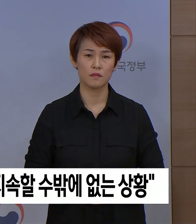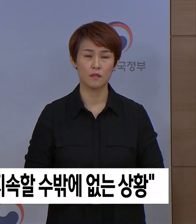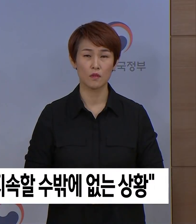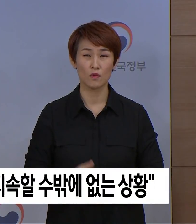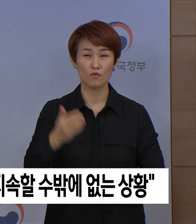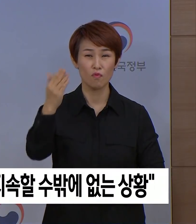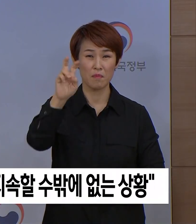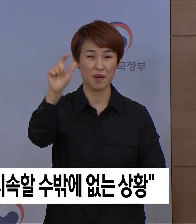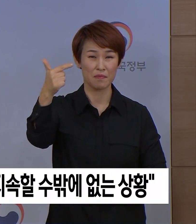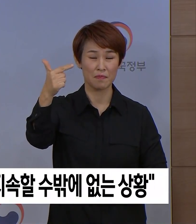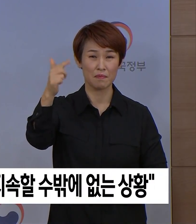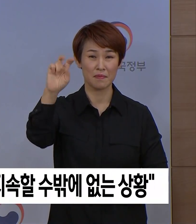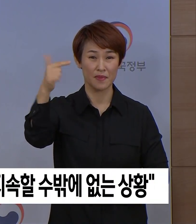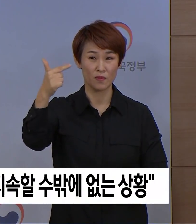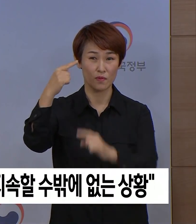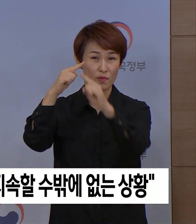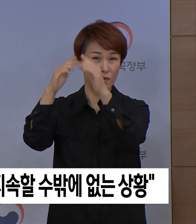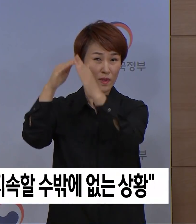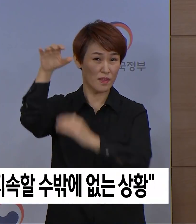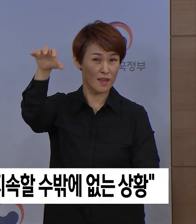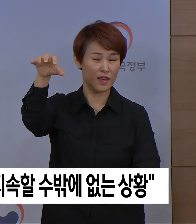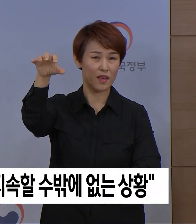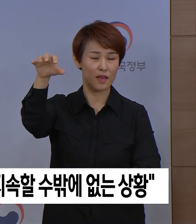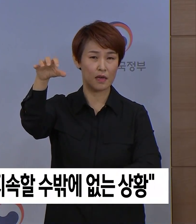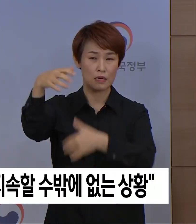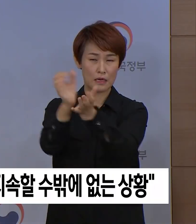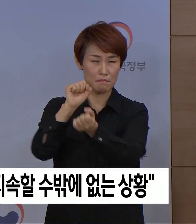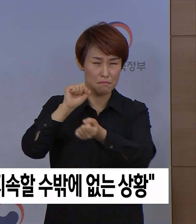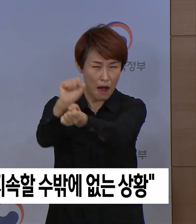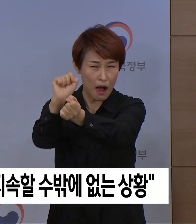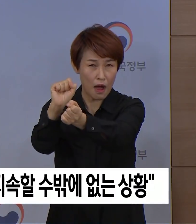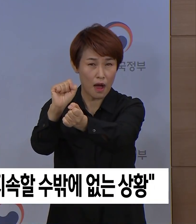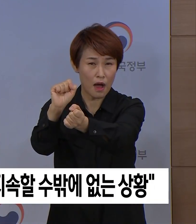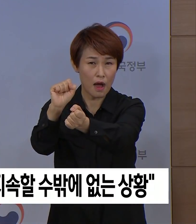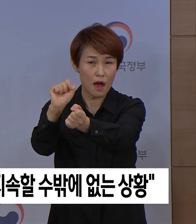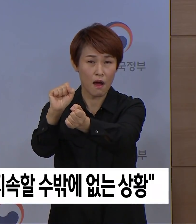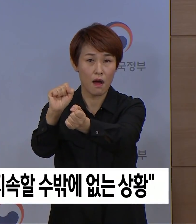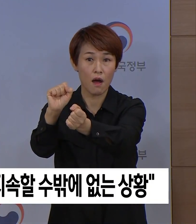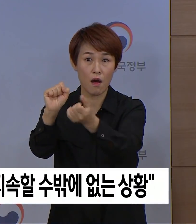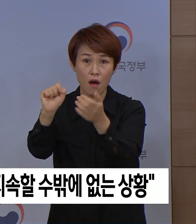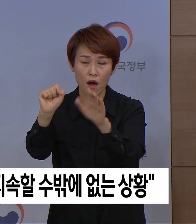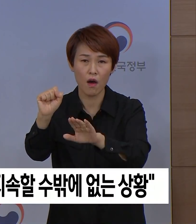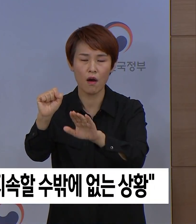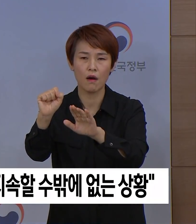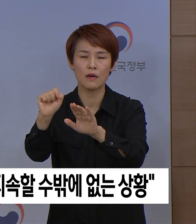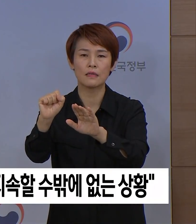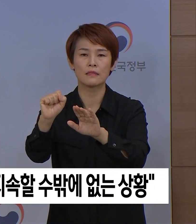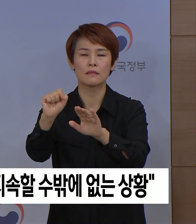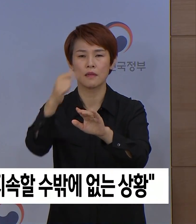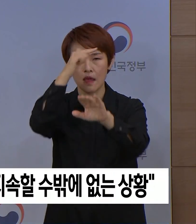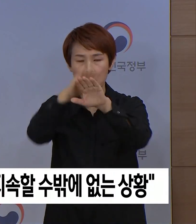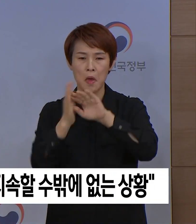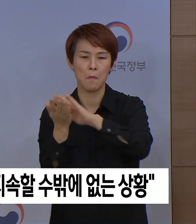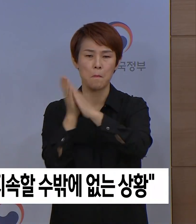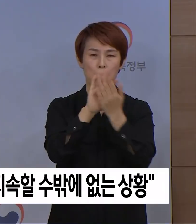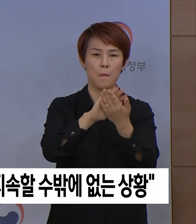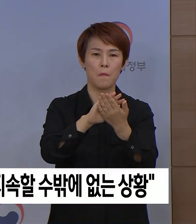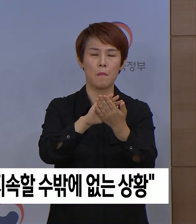구로만민 중앙교회에서 집단 감염이 발생했으나 온라인 예배로 전환한 등에